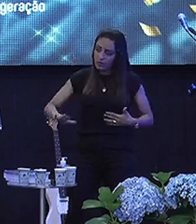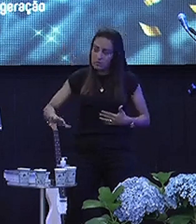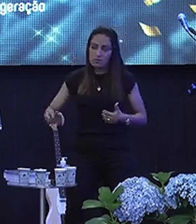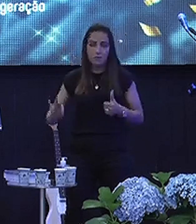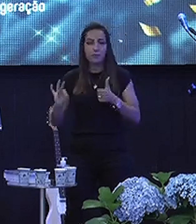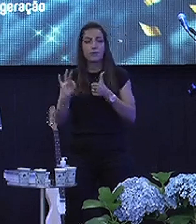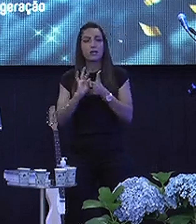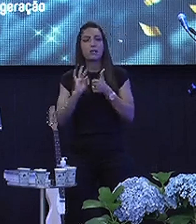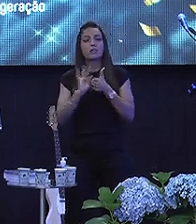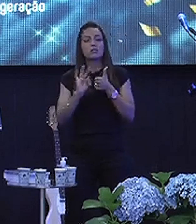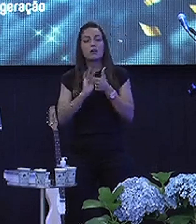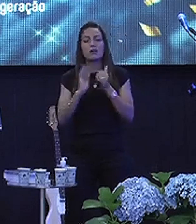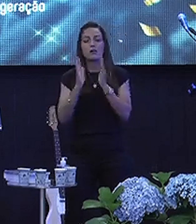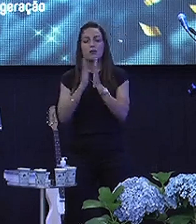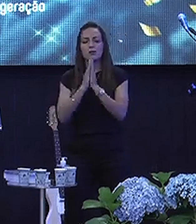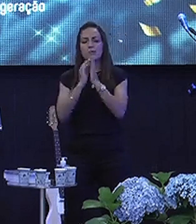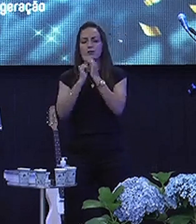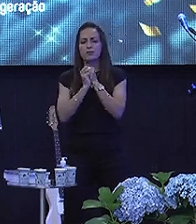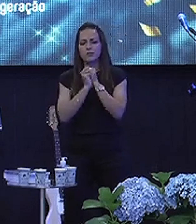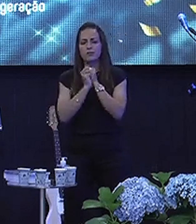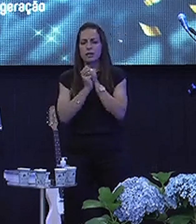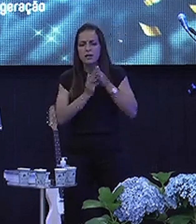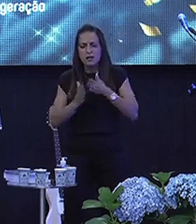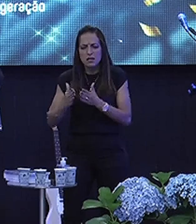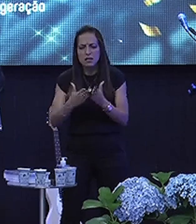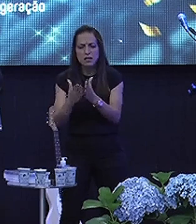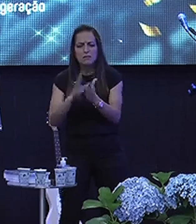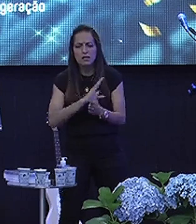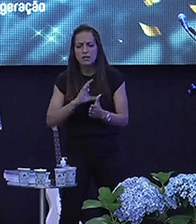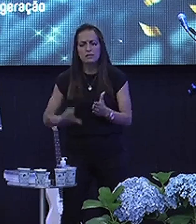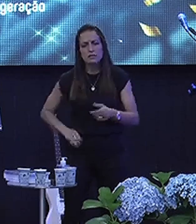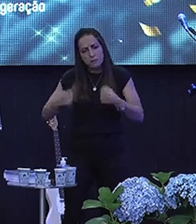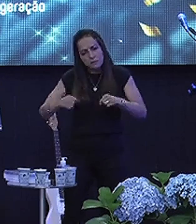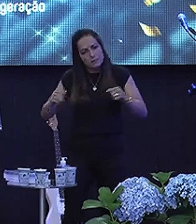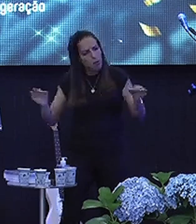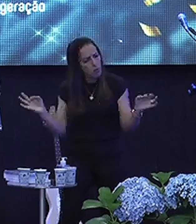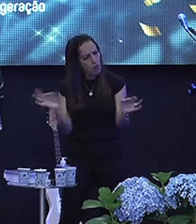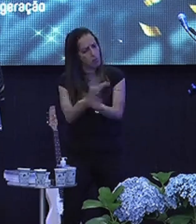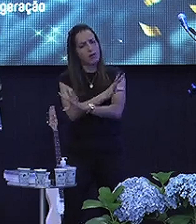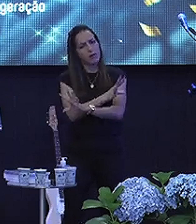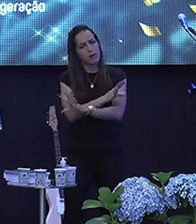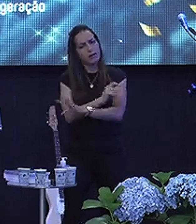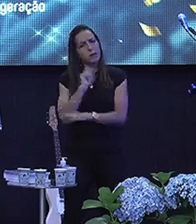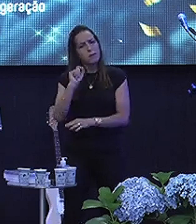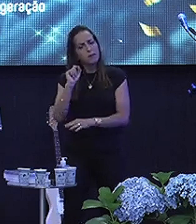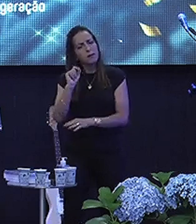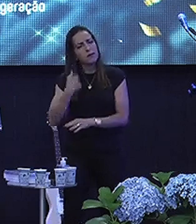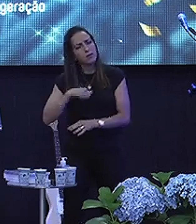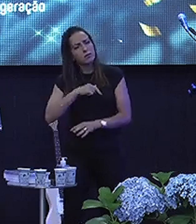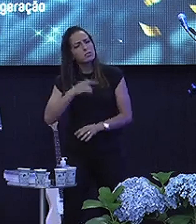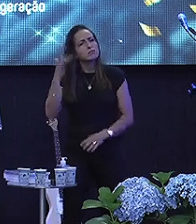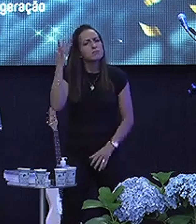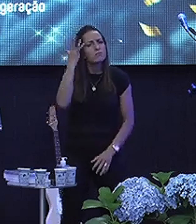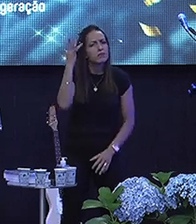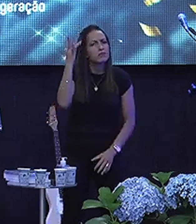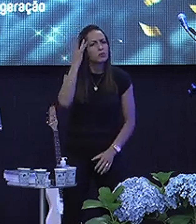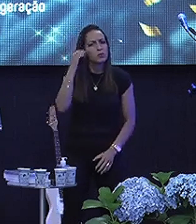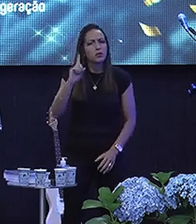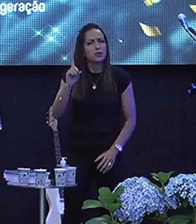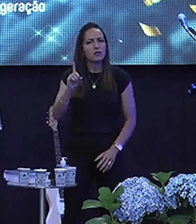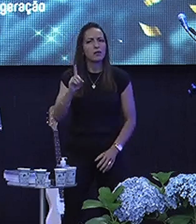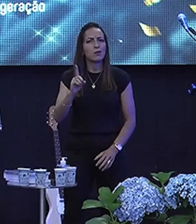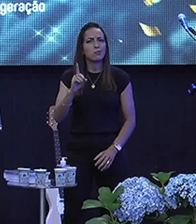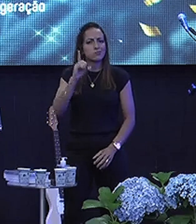1,4 fala Ora A caminhada cristã deve ser completa Para que nós sejamos maduros e não